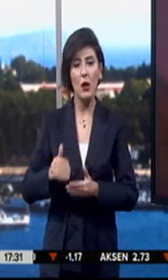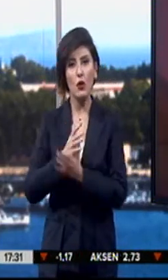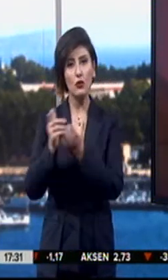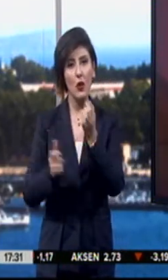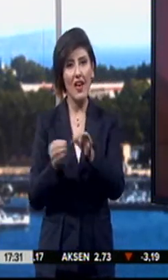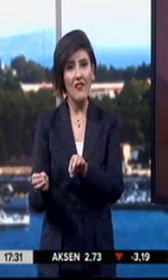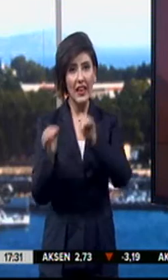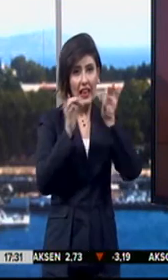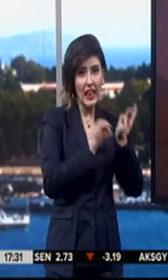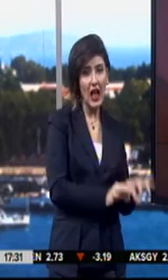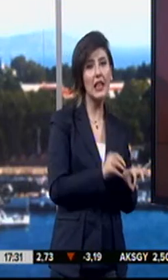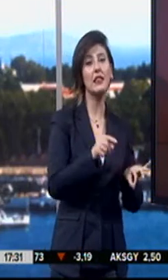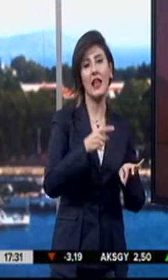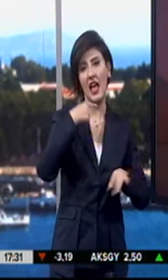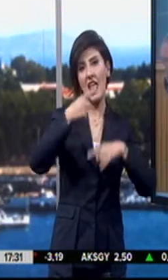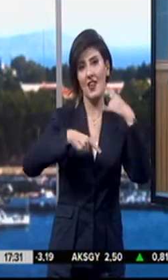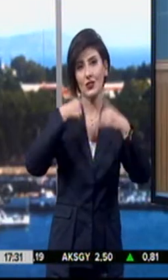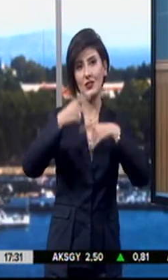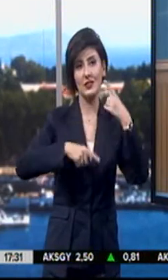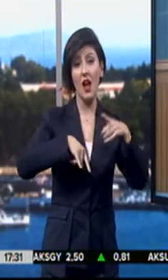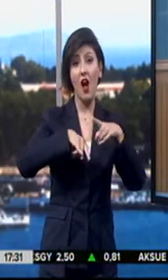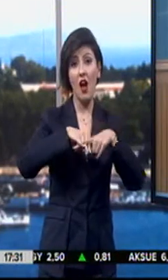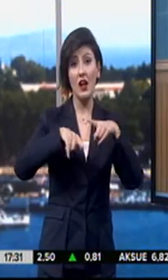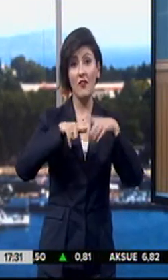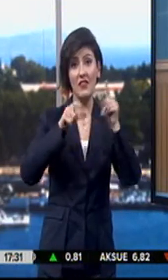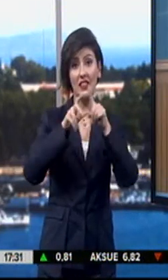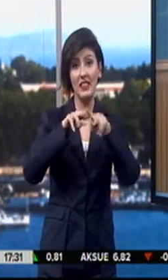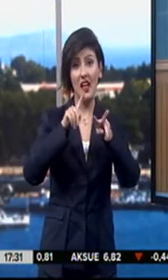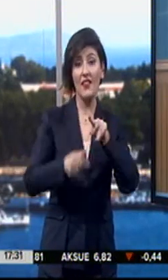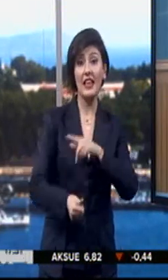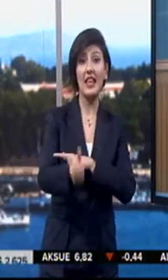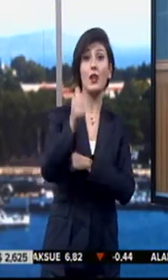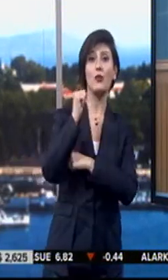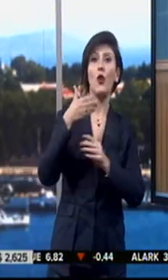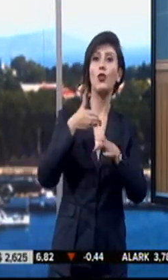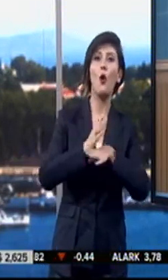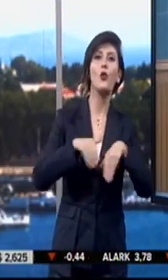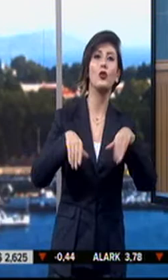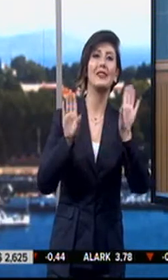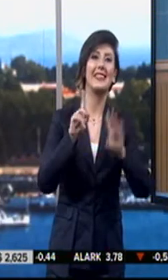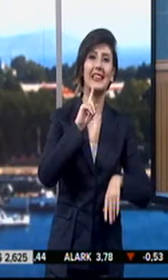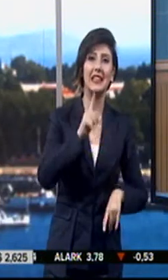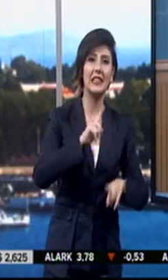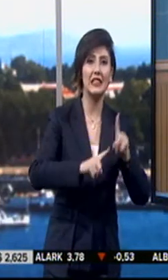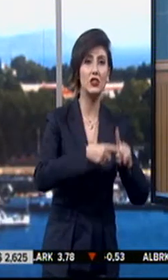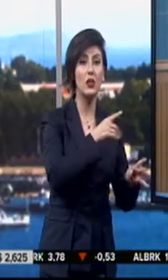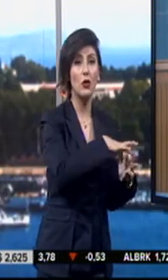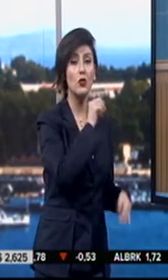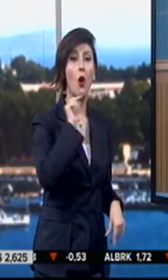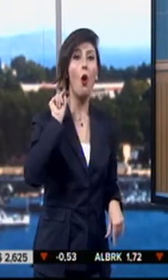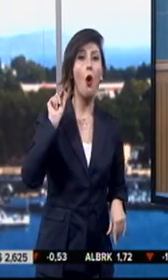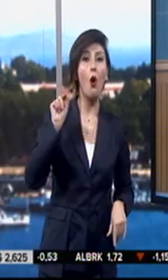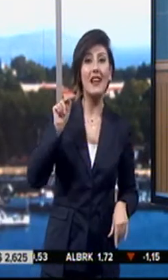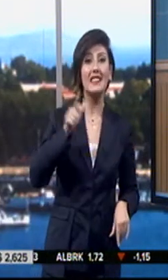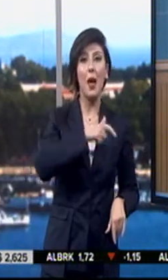görevine iade edilmesini eleştirdi. Hakan Fidan'ın geriye dönüşünü doğru bulmadığını ifade eden Kılıçdaroğlu,